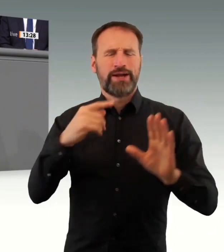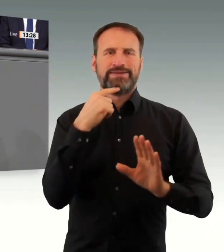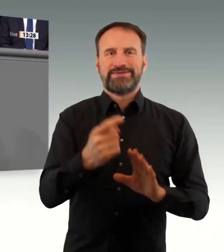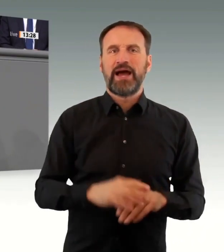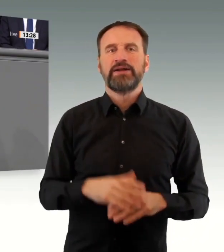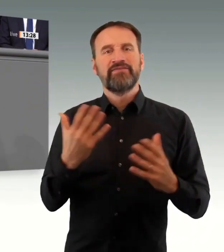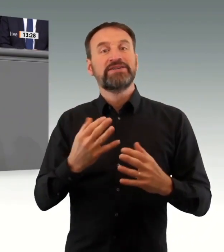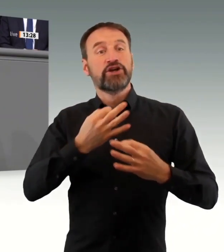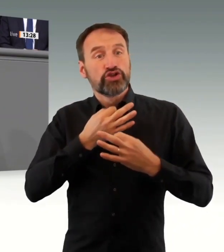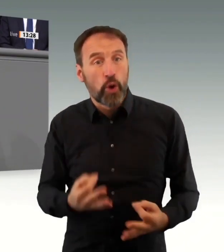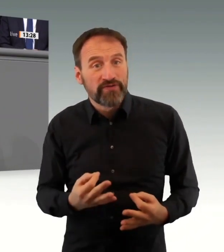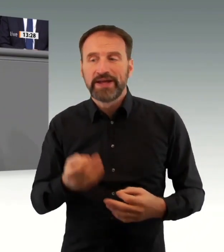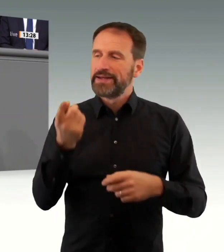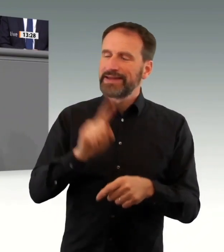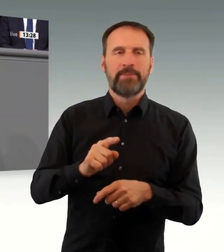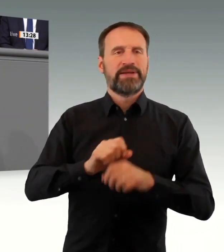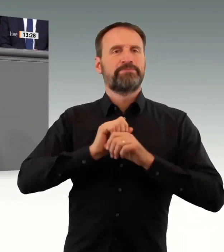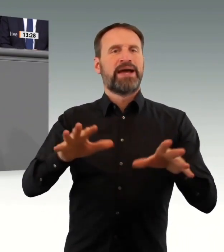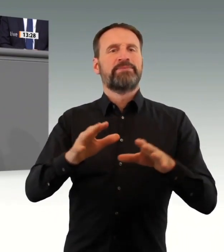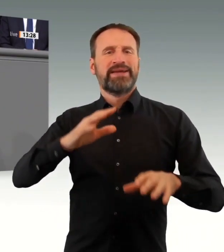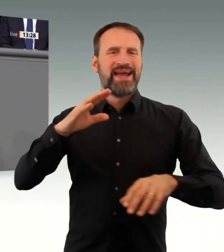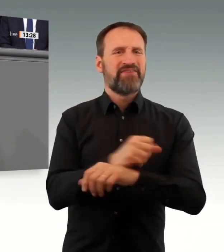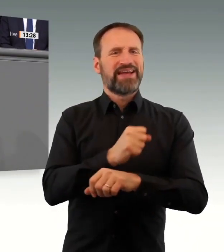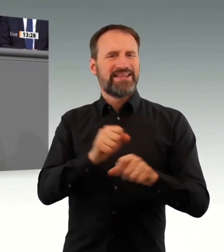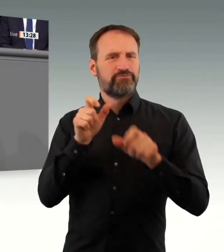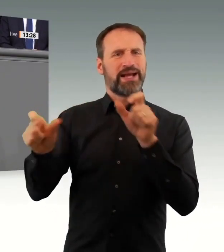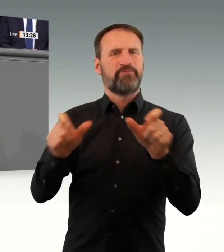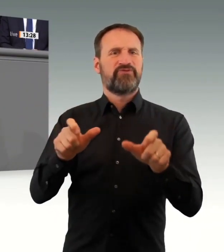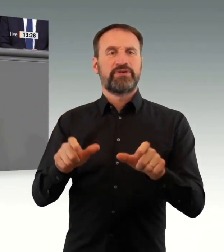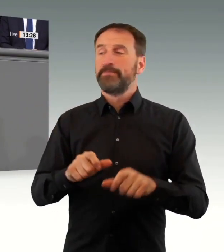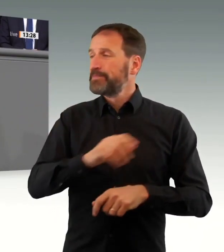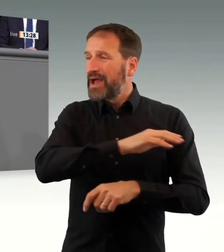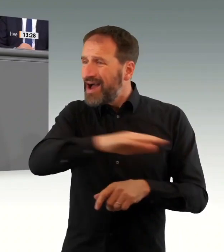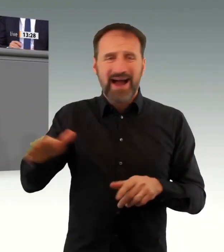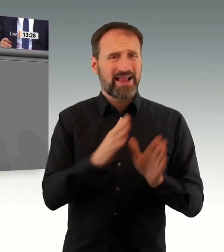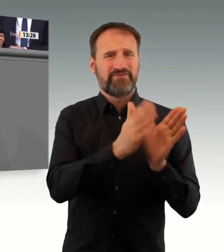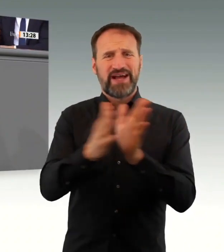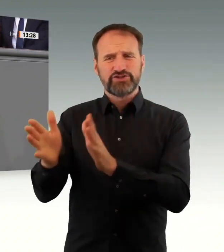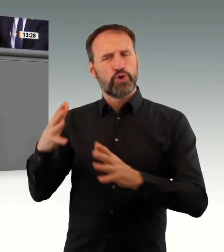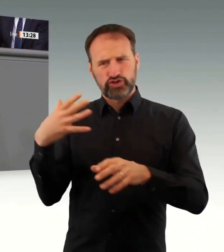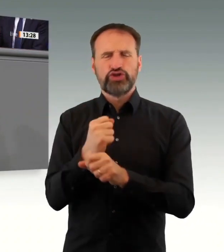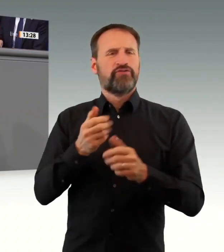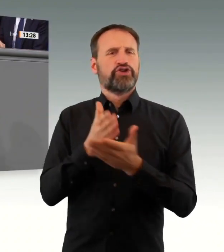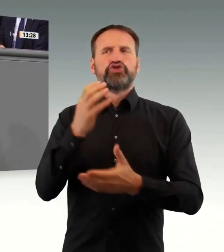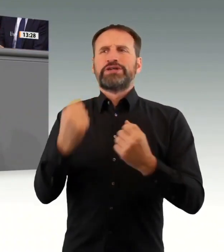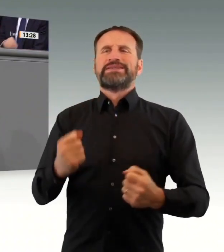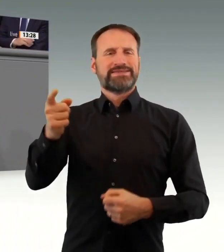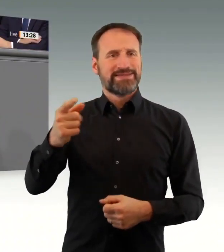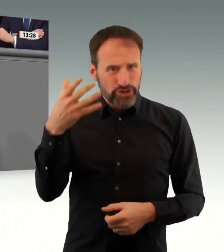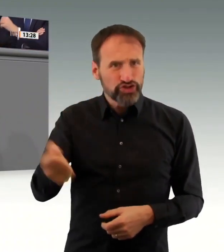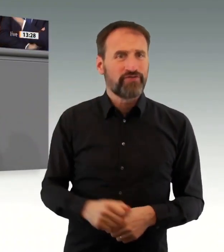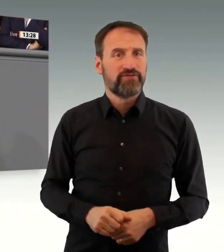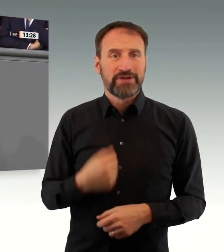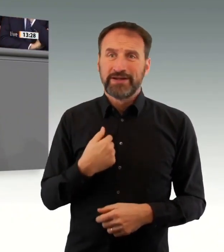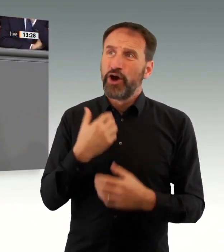damit die Länder zielgenau effektiv schützen können, die Menschen in ihrer Gesundheit und auch in ihrer Freiheit. Und darum geht es. Und das machen Sie nicht als Ampel, und das müssen